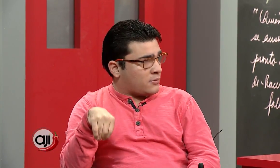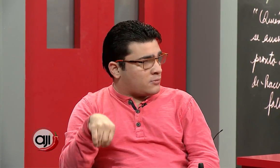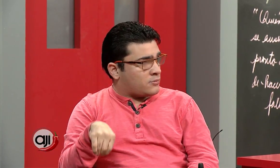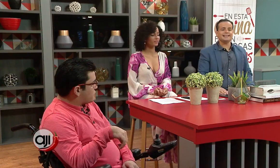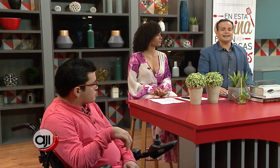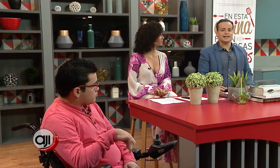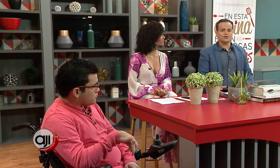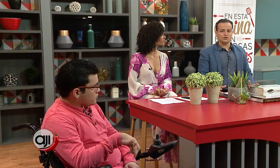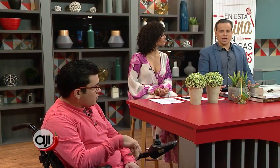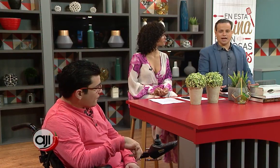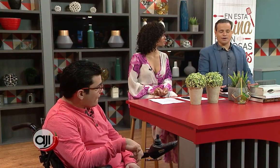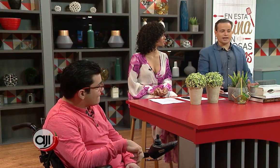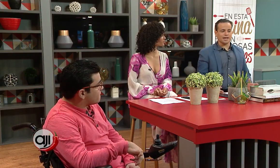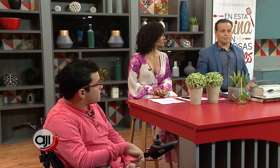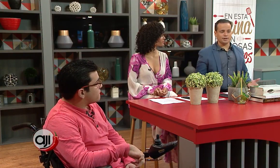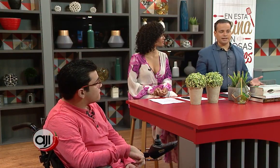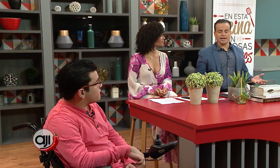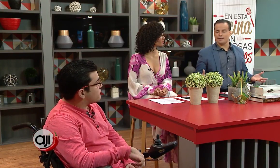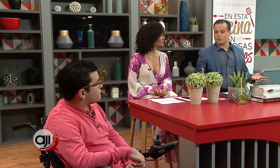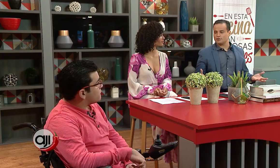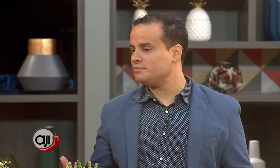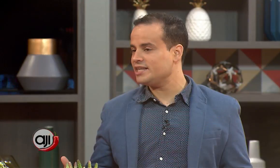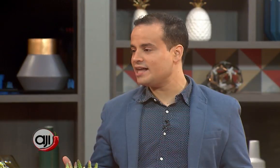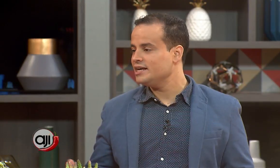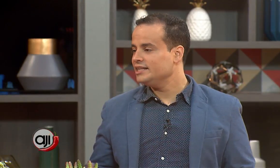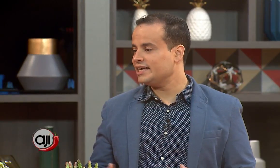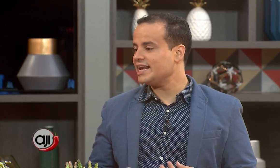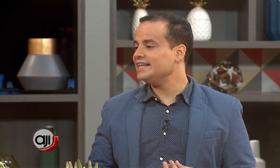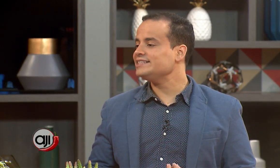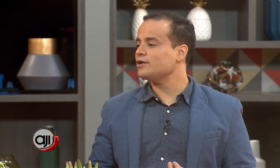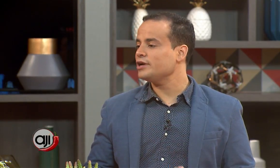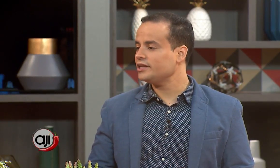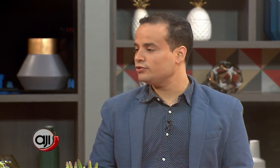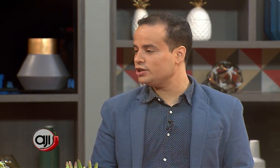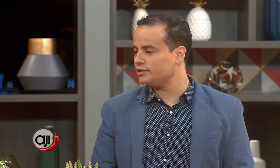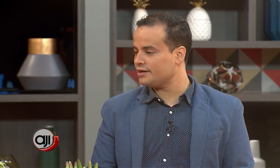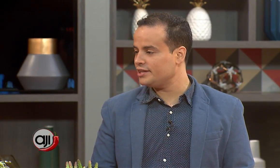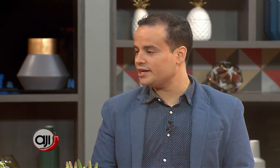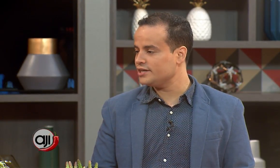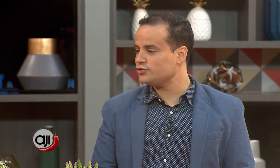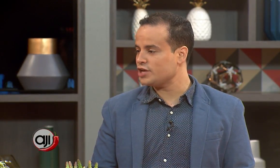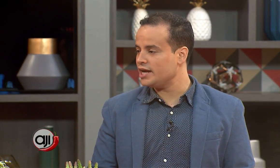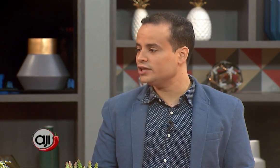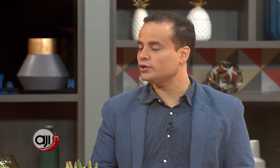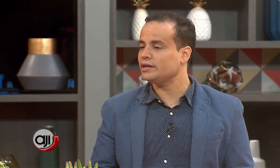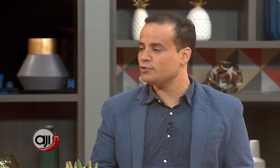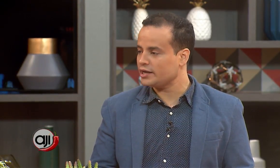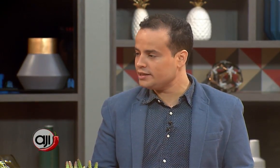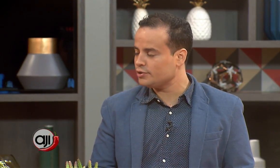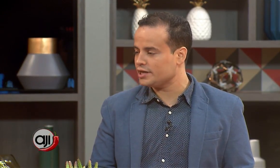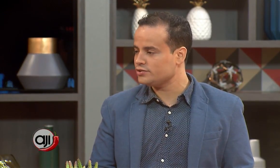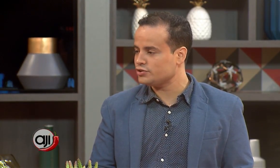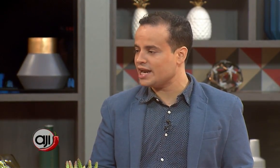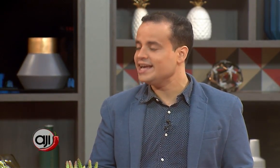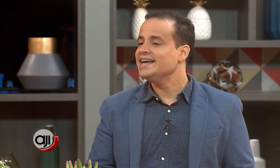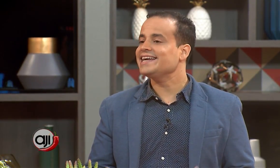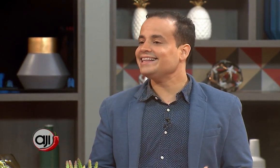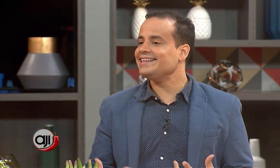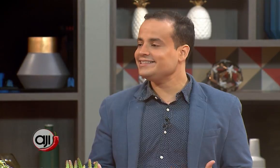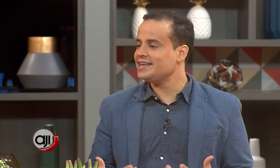dice la gente en redes sociales? Ahora que ahí, pues, tienes la proximidad de que la gente se conecte contigo a través de redes sociales y tú estás muy activo en redes sociales, ¿qué te dice